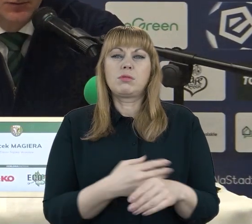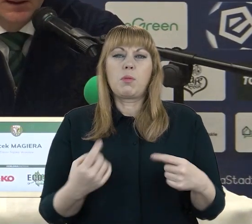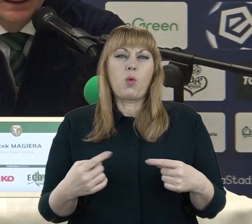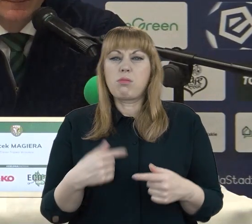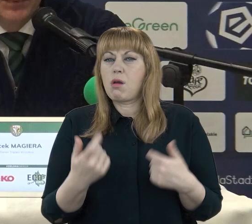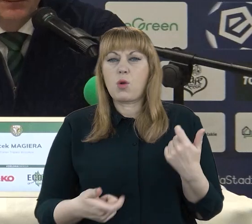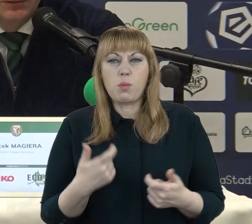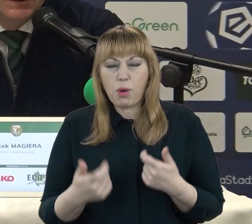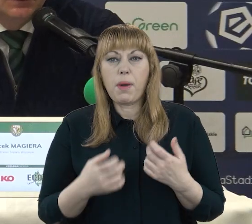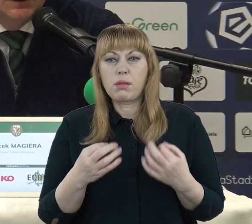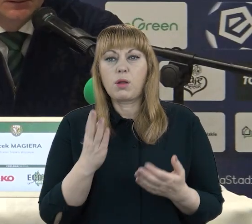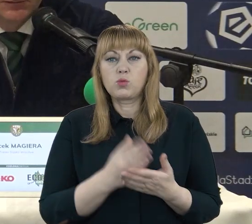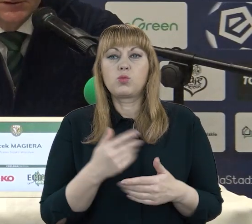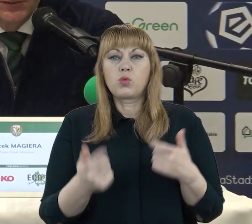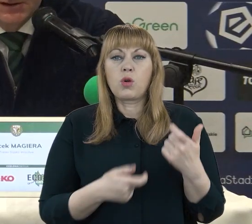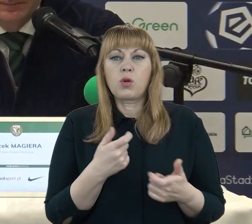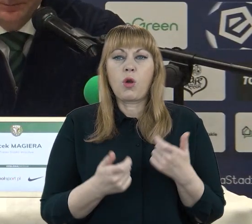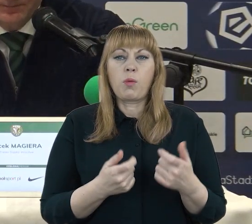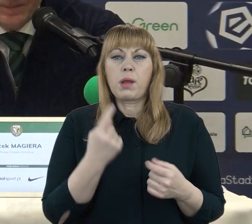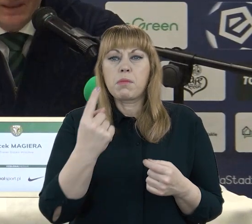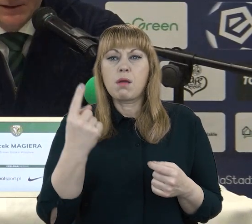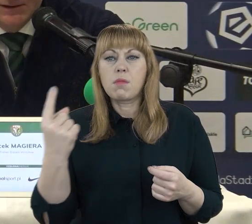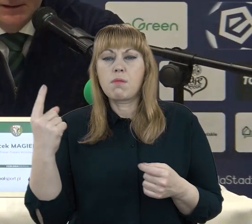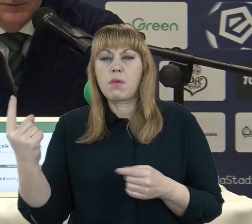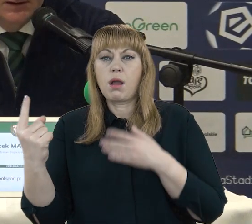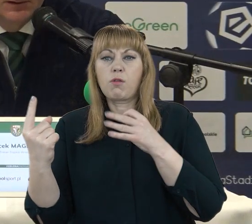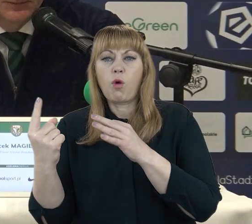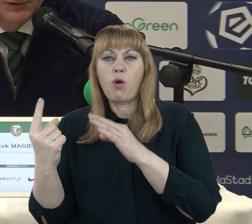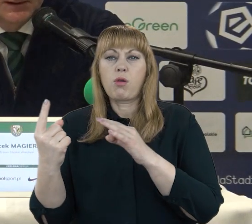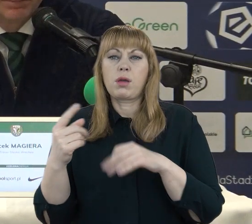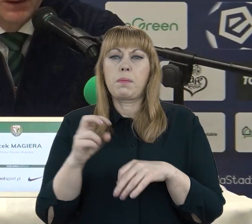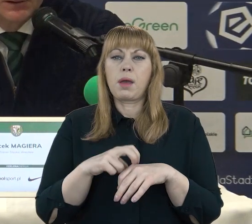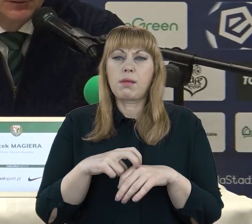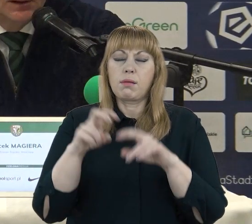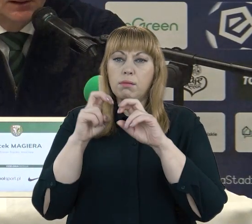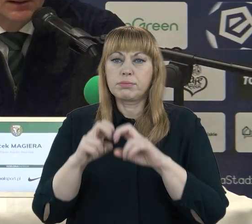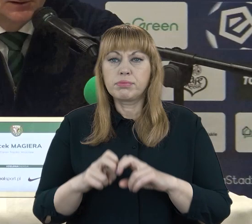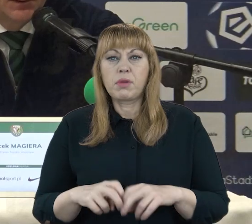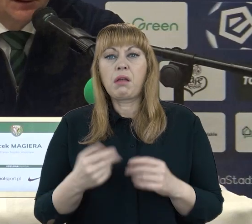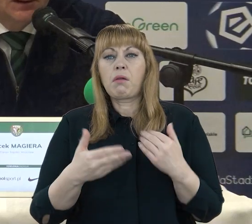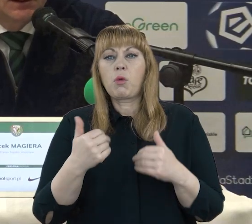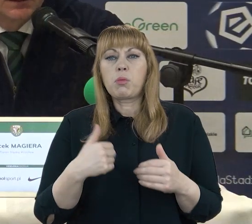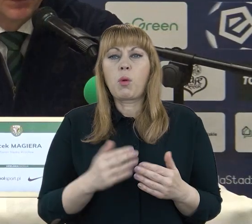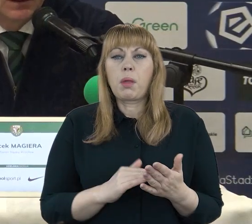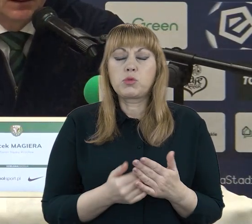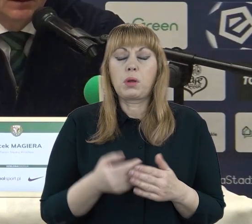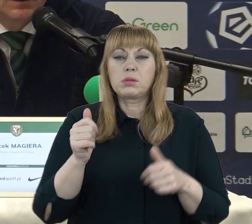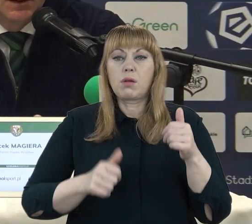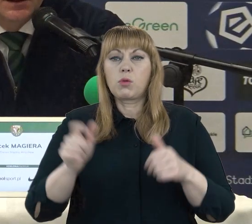klubie. Wielu tych zawodników, to co powiedziałem, jeszcze niedawno grało na poziomie czy drugiej ligi, czy pierwszej ligi. Mieli